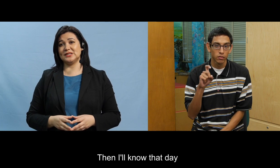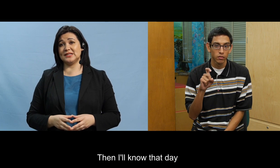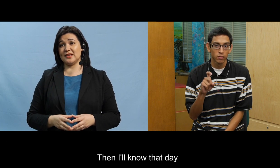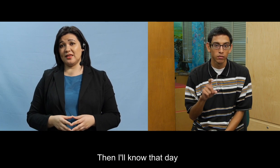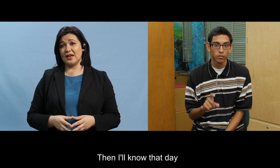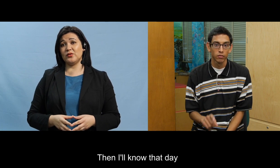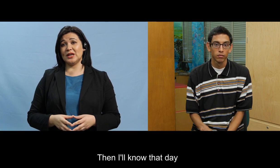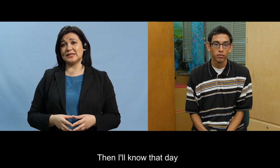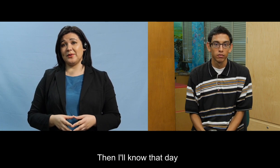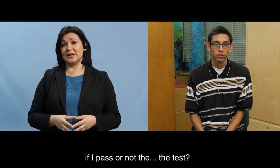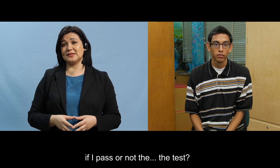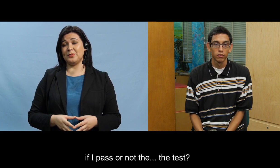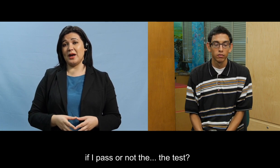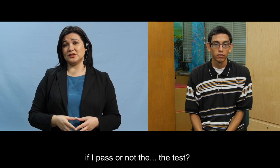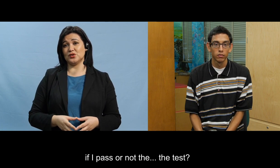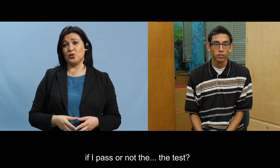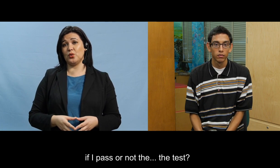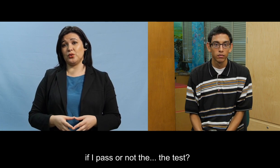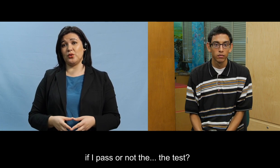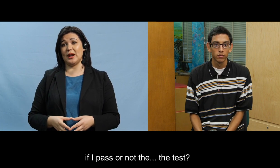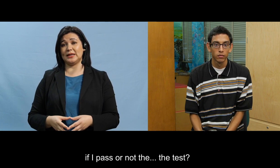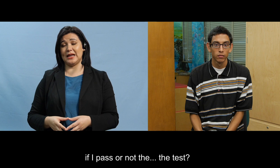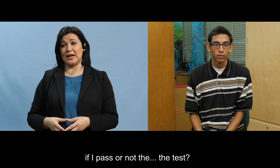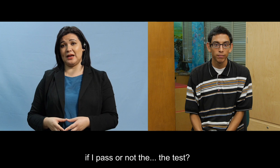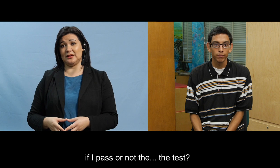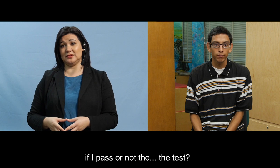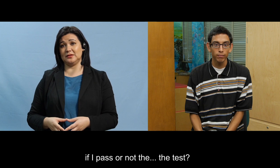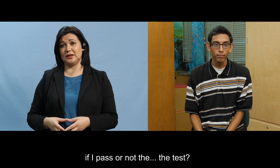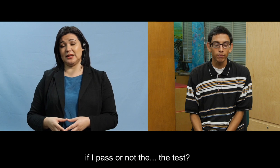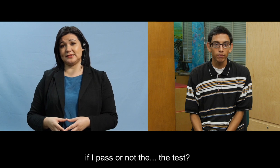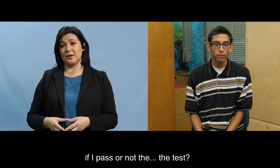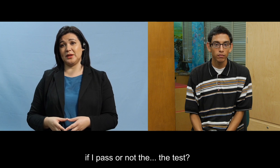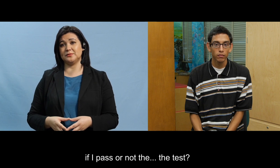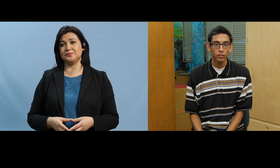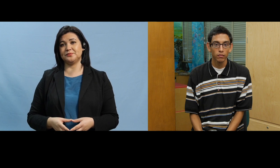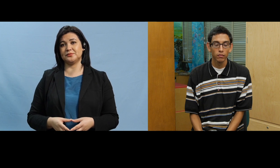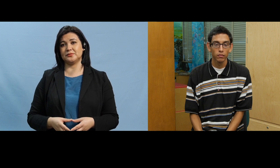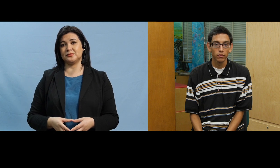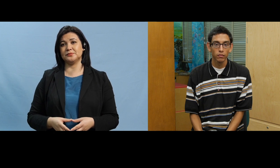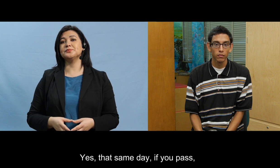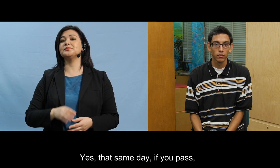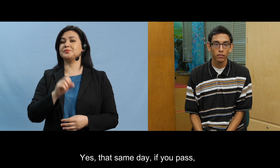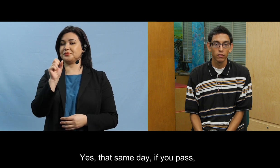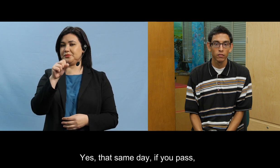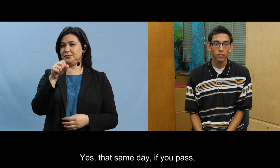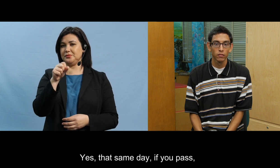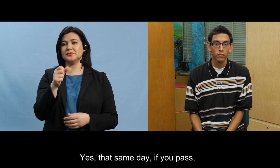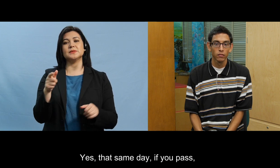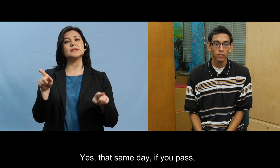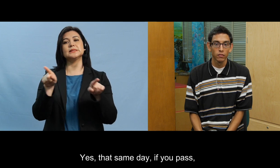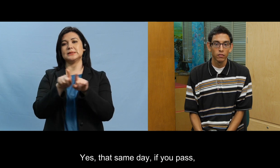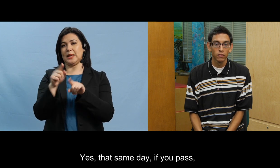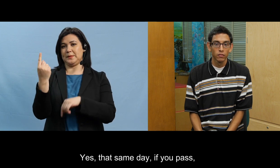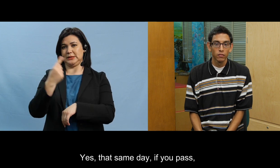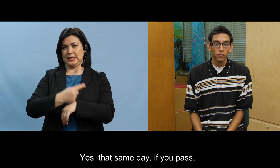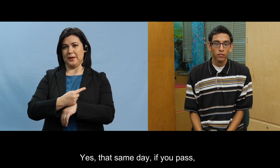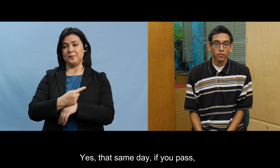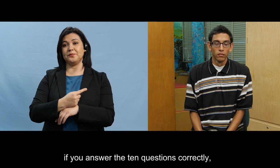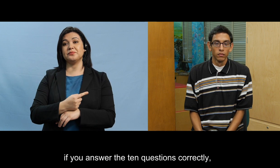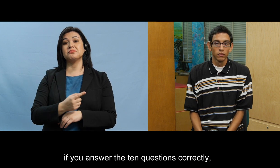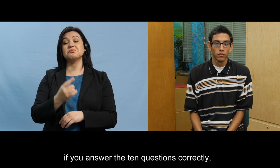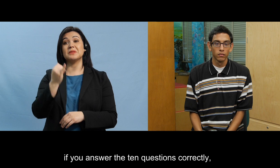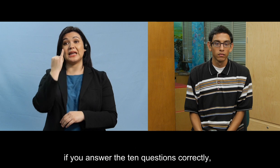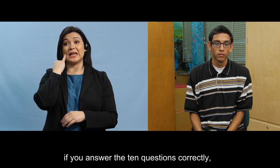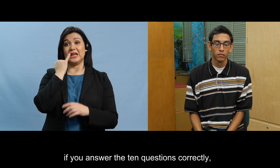entonces ese día voy a saber si paso o no la la el examen si ese mismo día si tú pasas